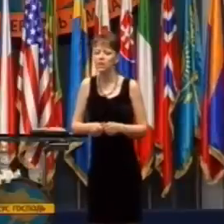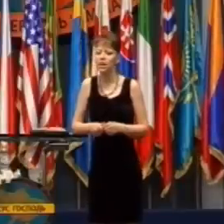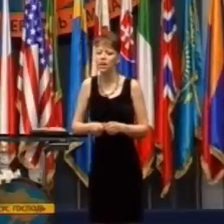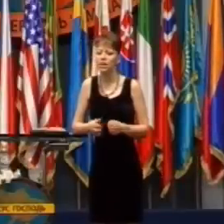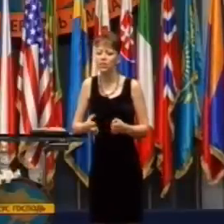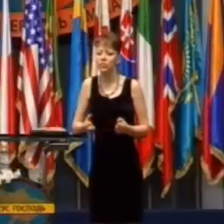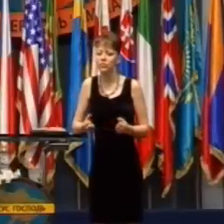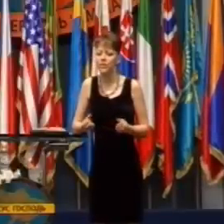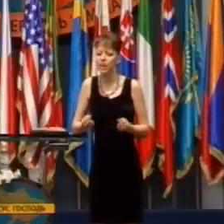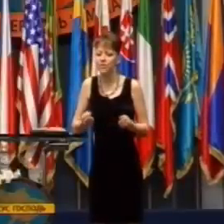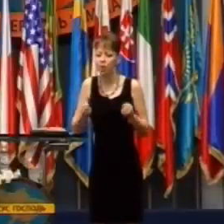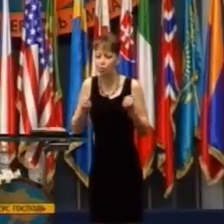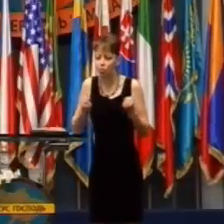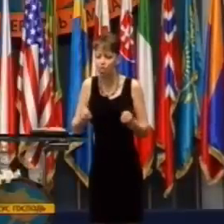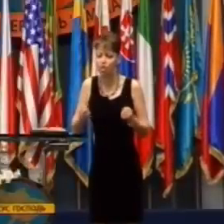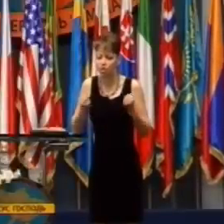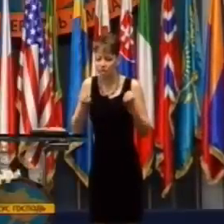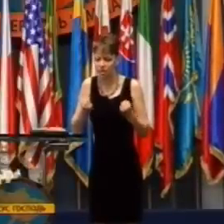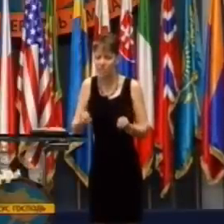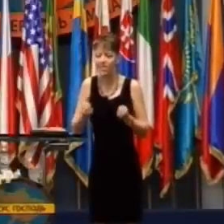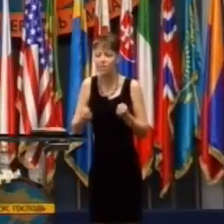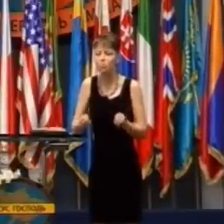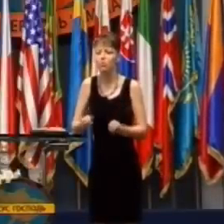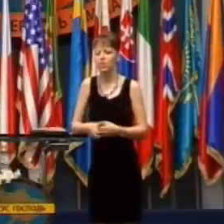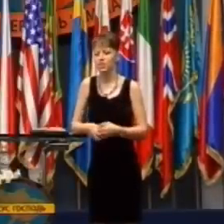Céra mala veľmi intenzívne bolesti.